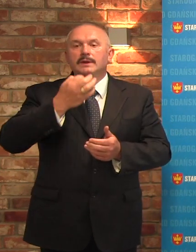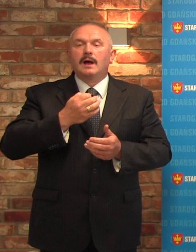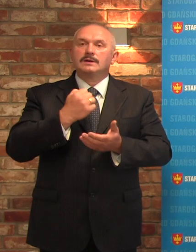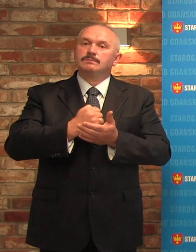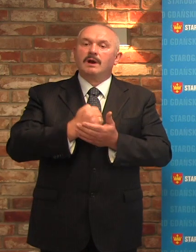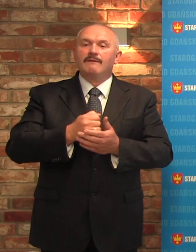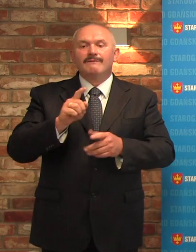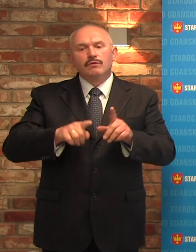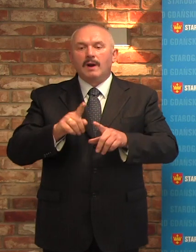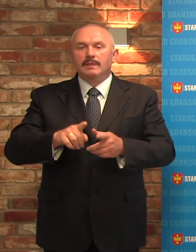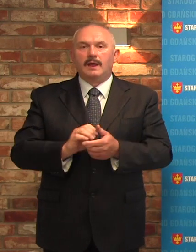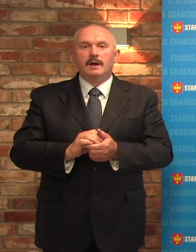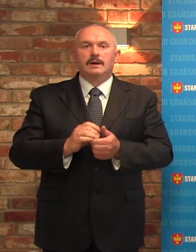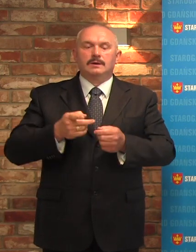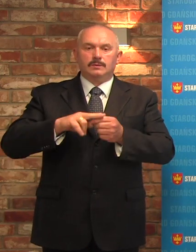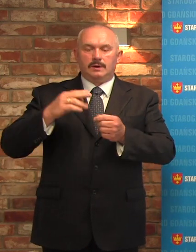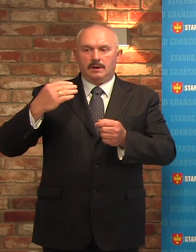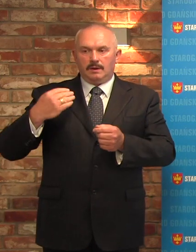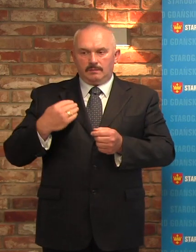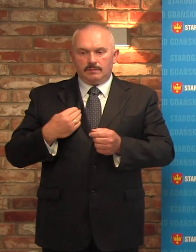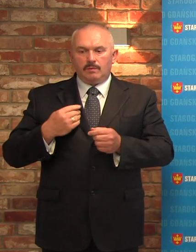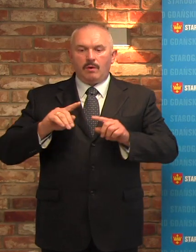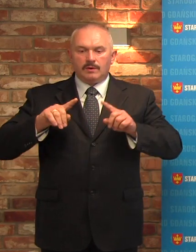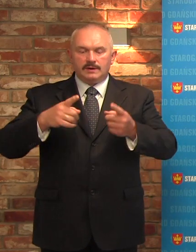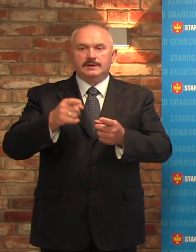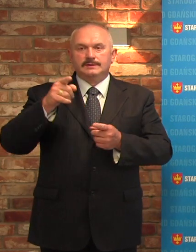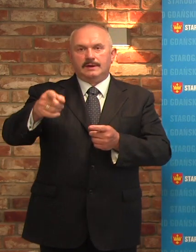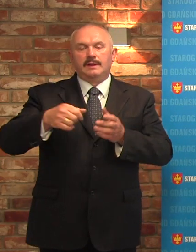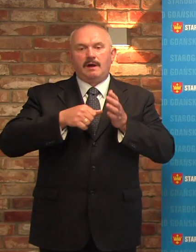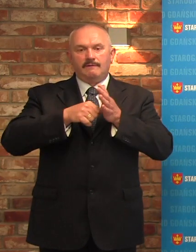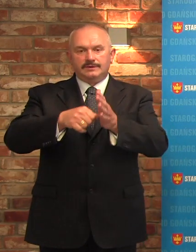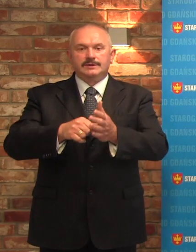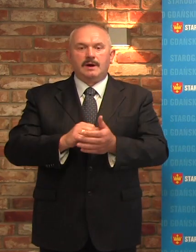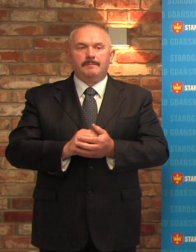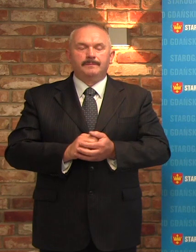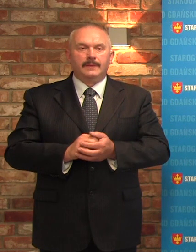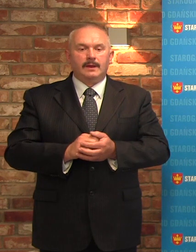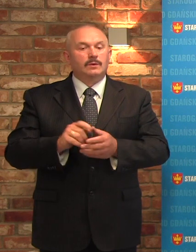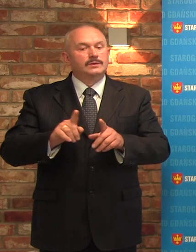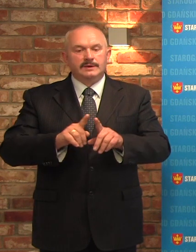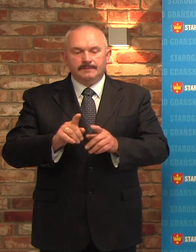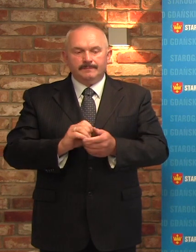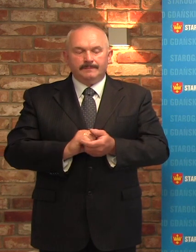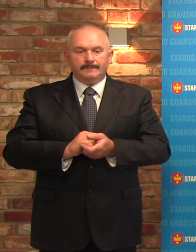formalnych, które zaistniały przy organizacji tejże wycieczki. Mianowicie,